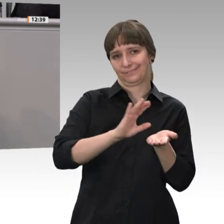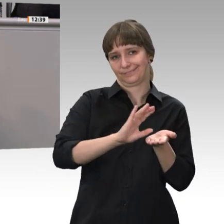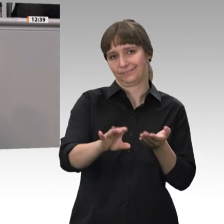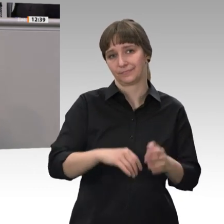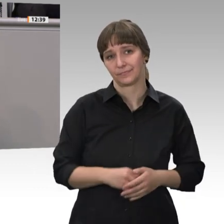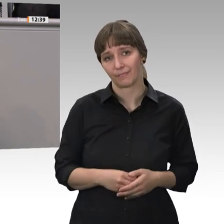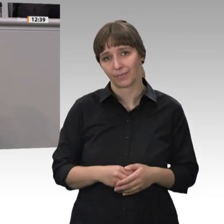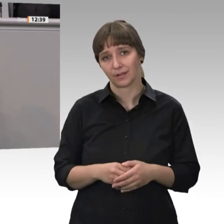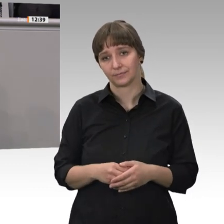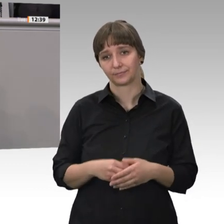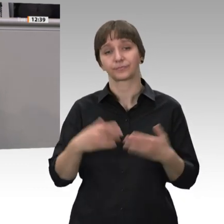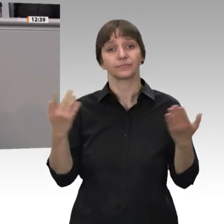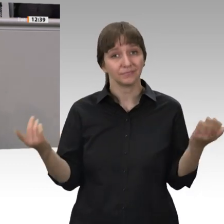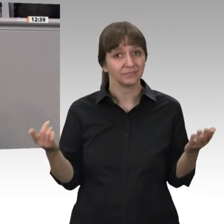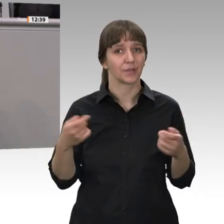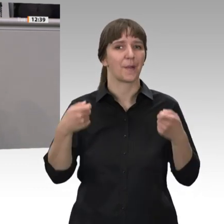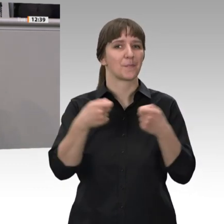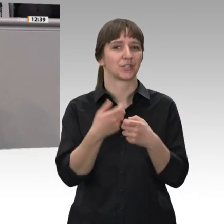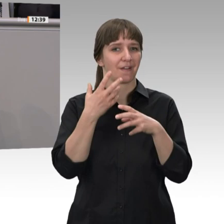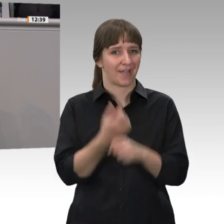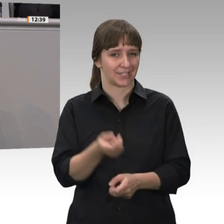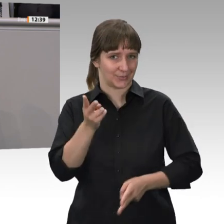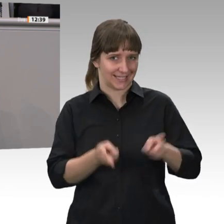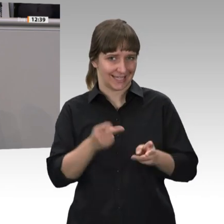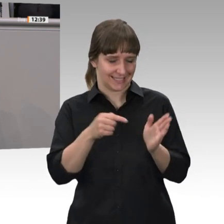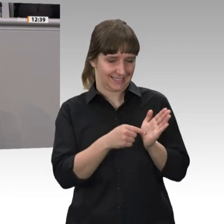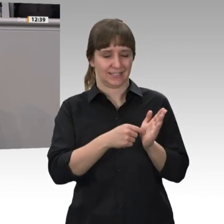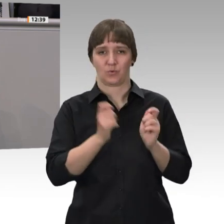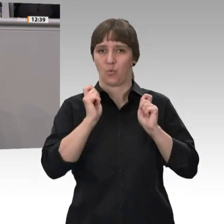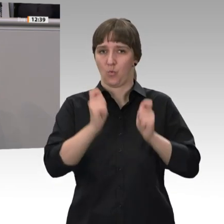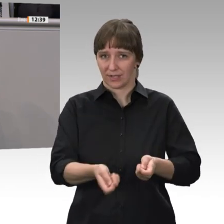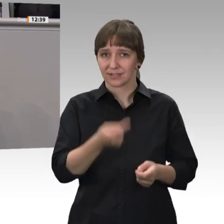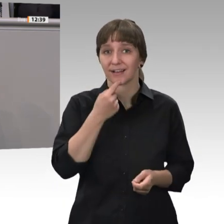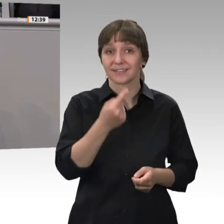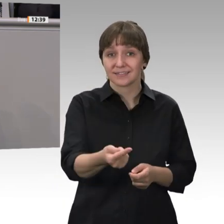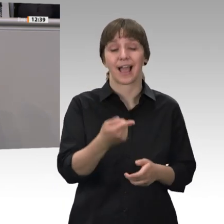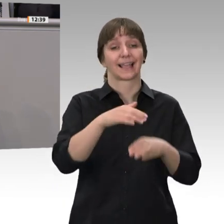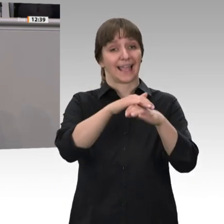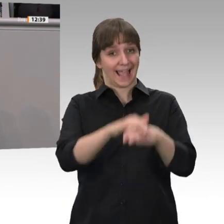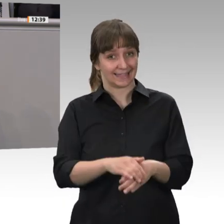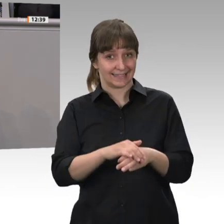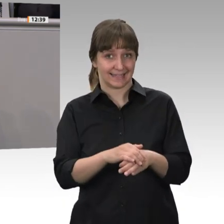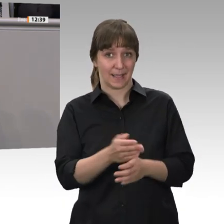des Bundesverfassungsgerichts sagt ja, die beitragsfinanzierte Rente ist eigentumsgeschützt.